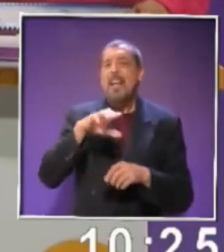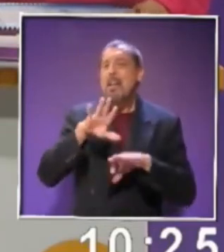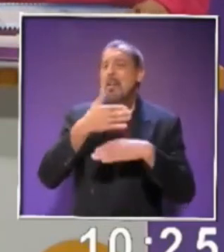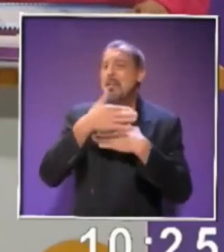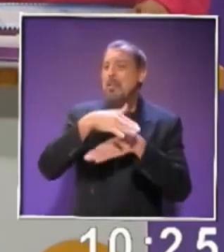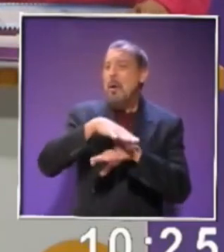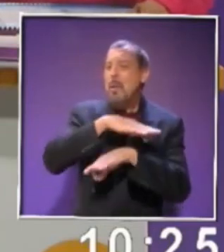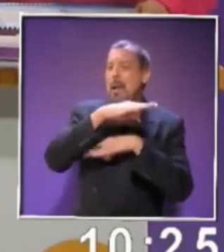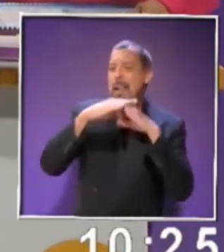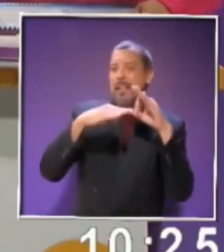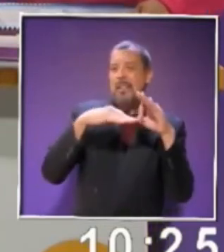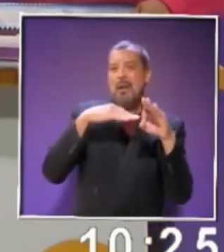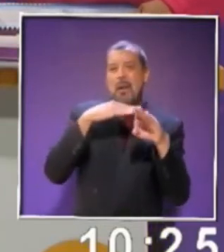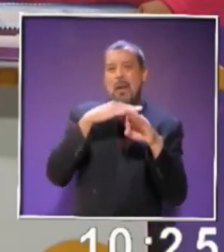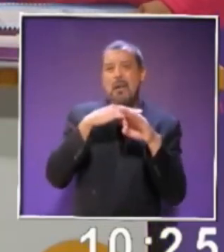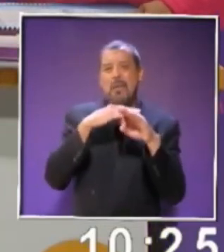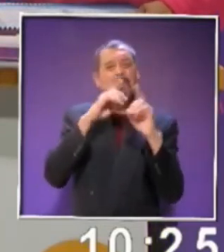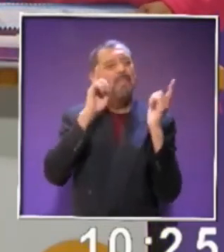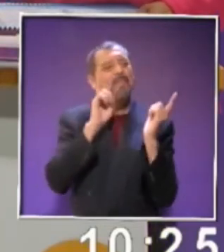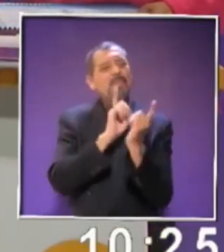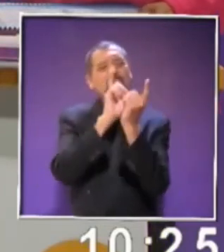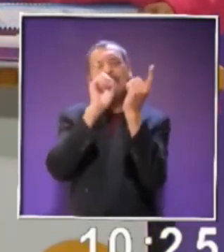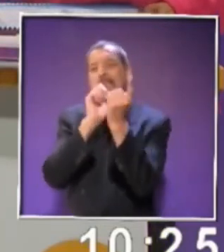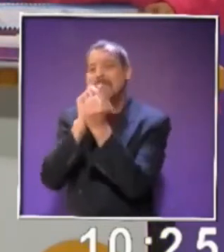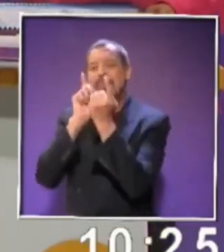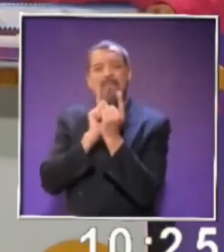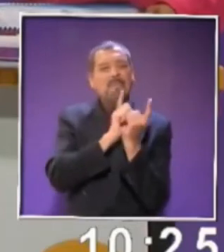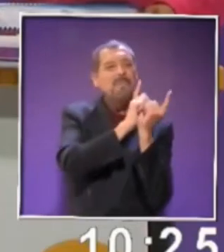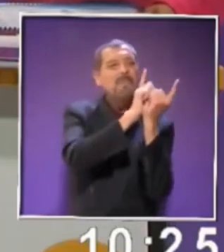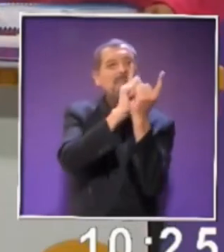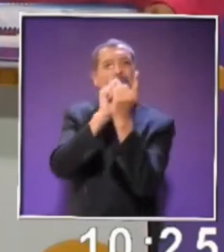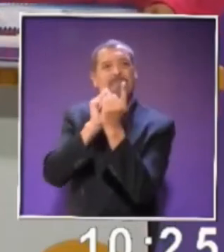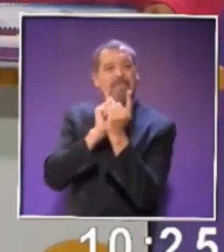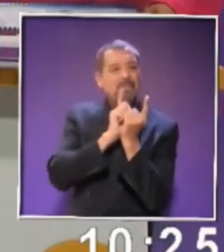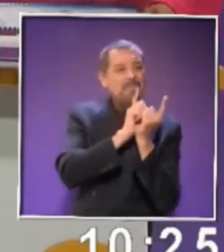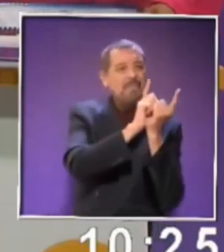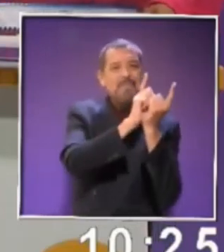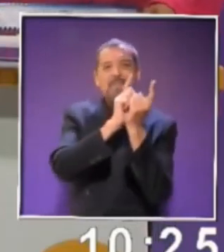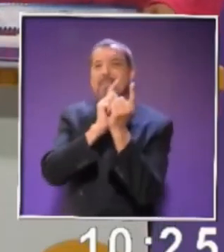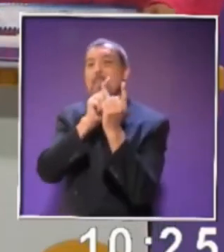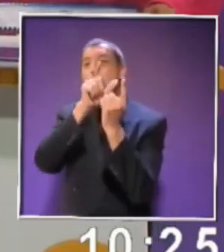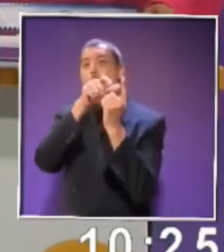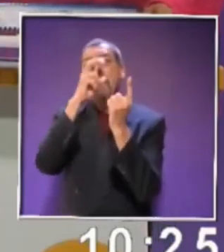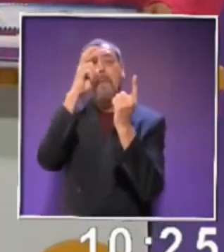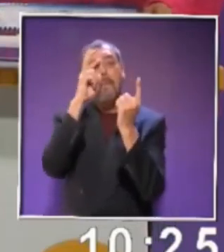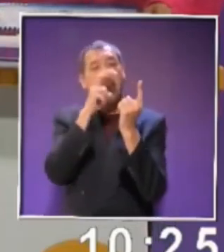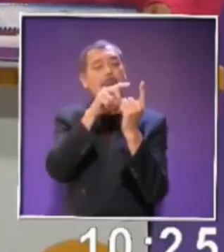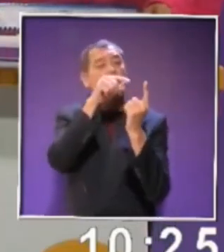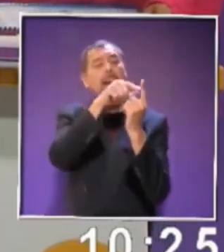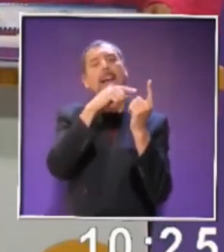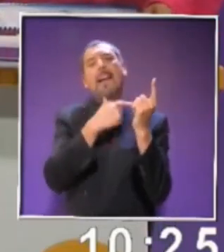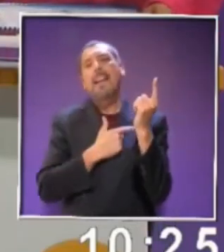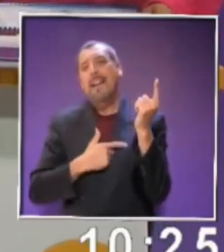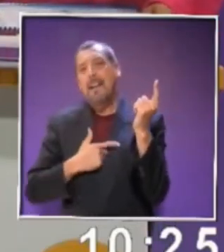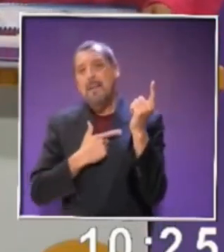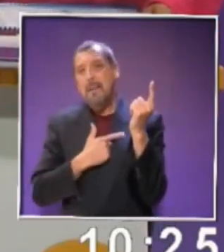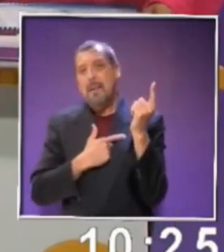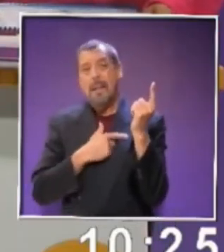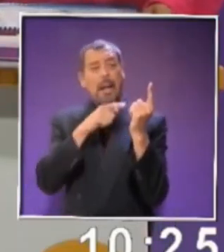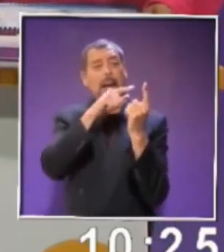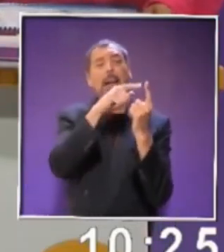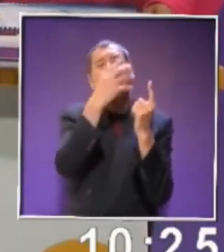escucharlos mucho, aprender a observarlos, ver realmente qué les gusta, que los